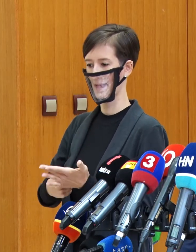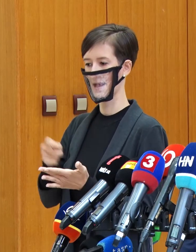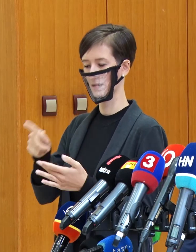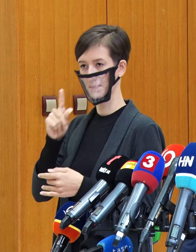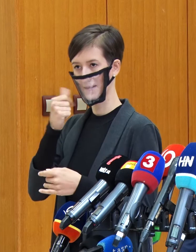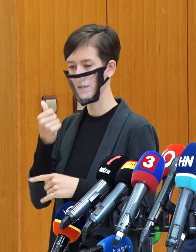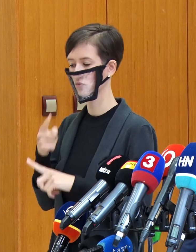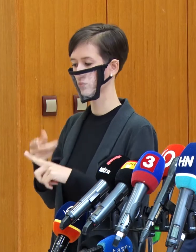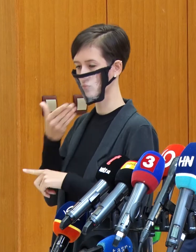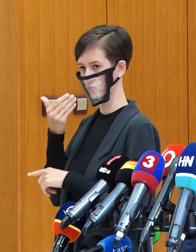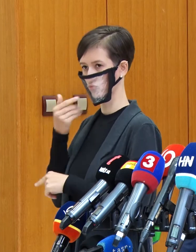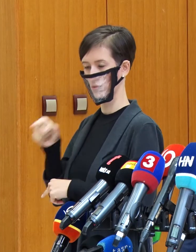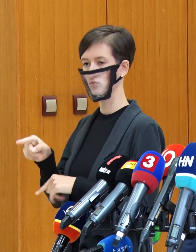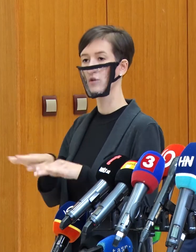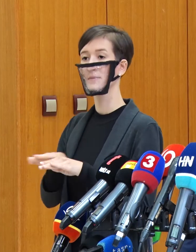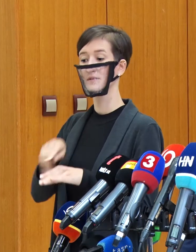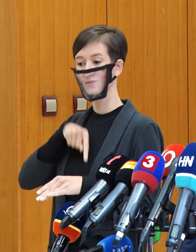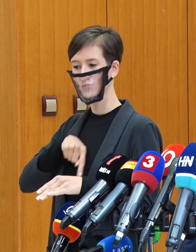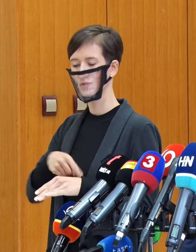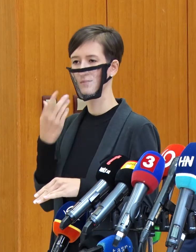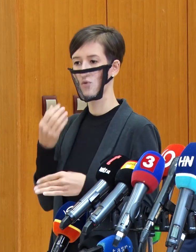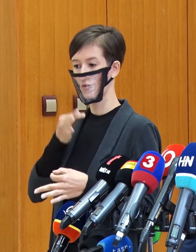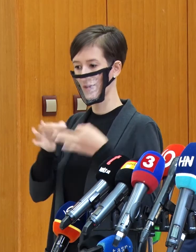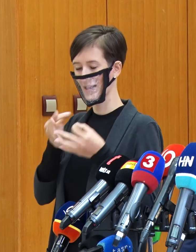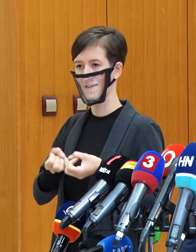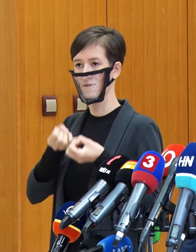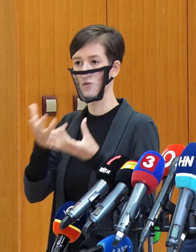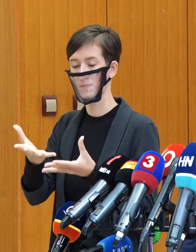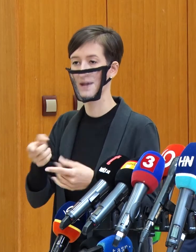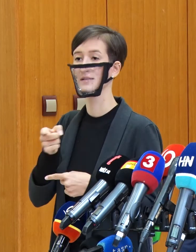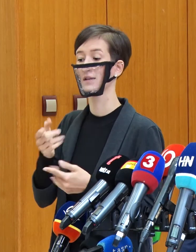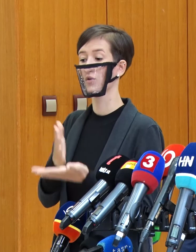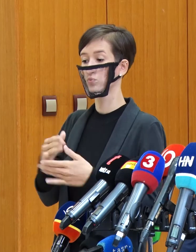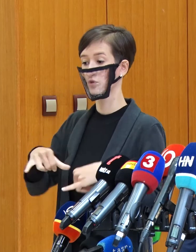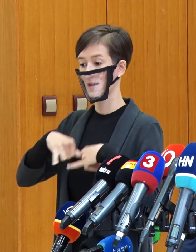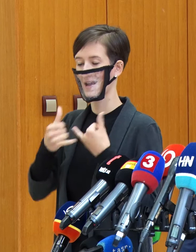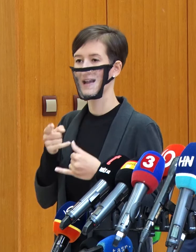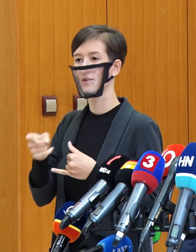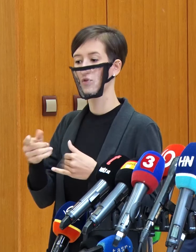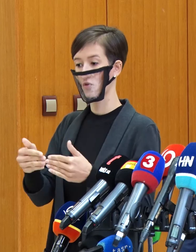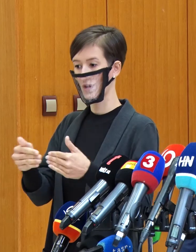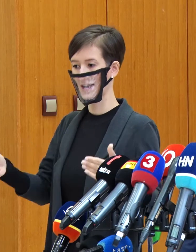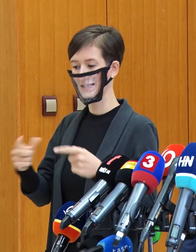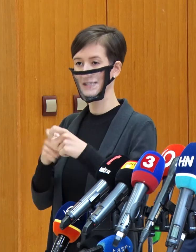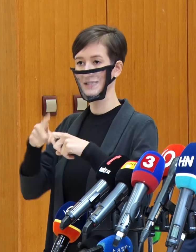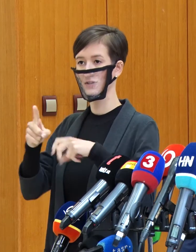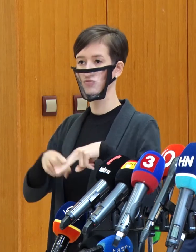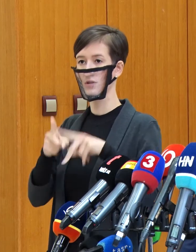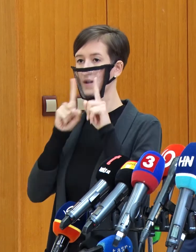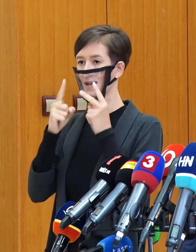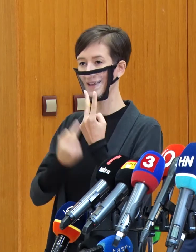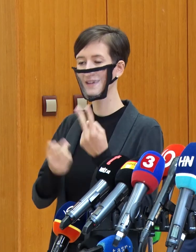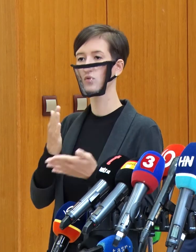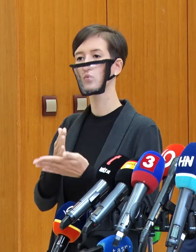Vnútra ma ráno informovať o celú vládu, že len v ranných hodinách cez hraničný prechod šahy prešlo tisíc slovenských občanov do